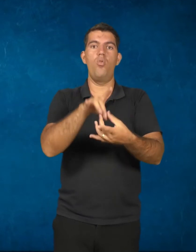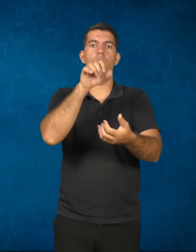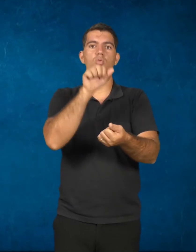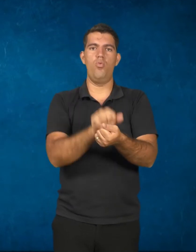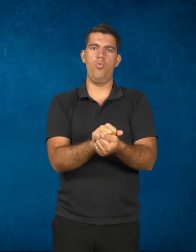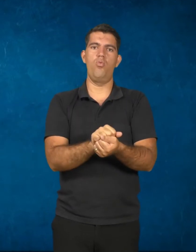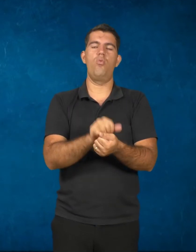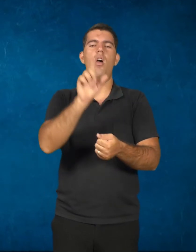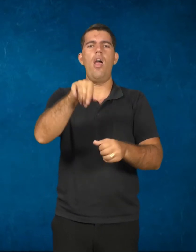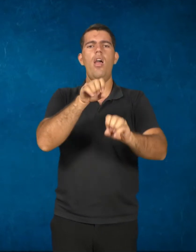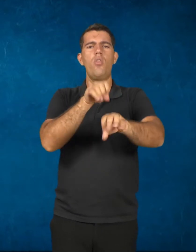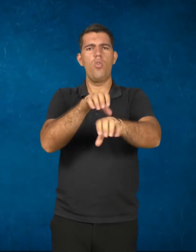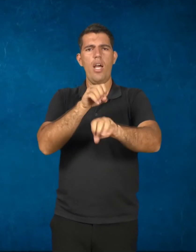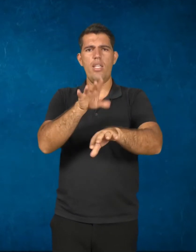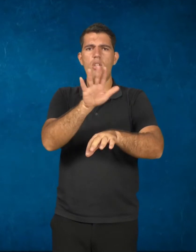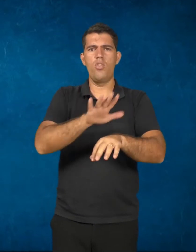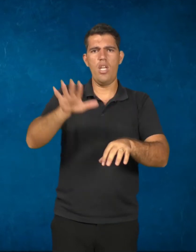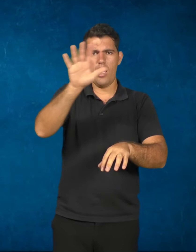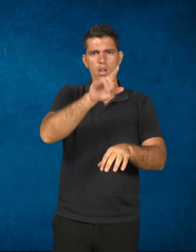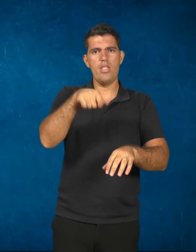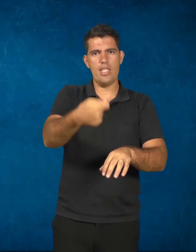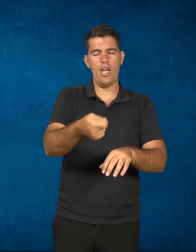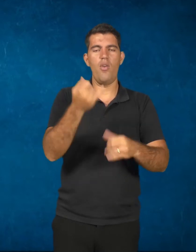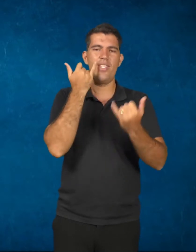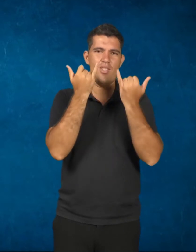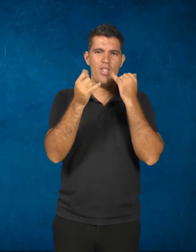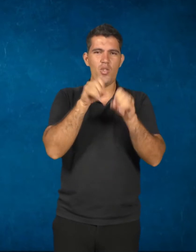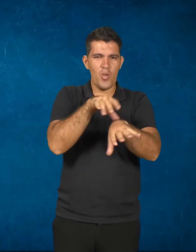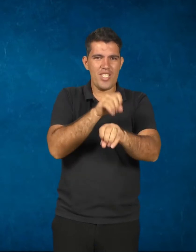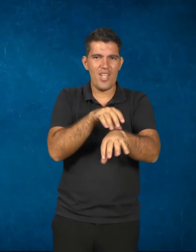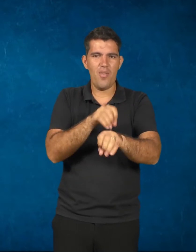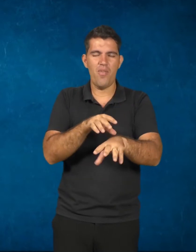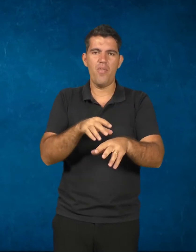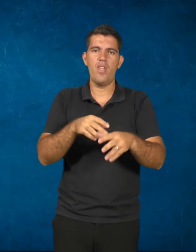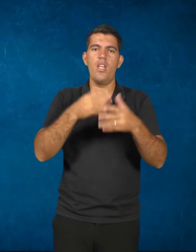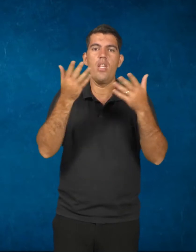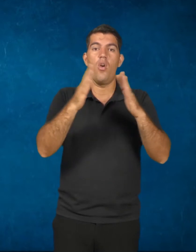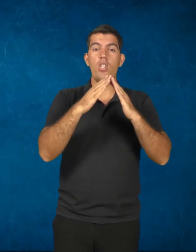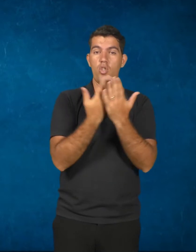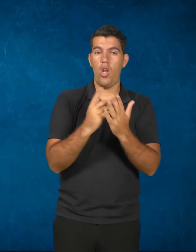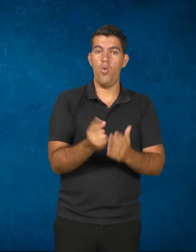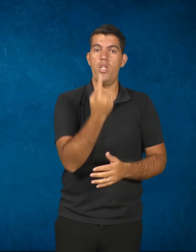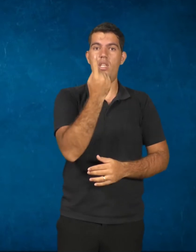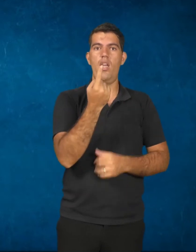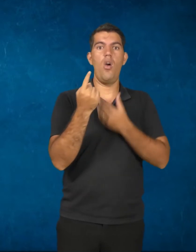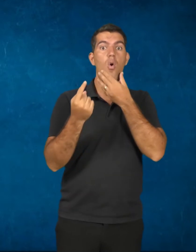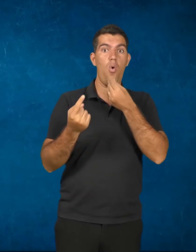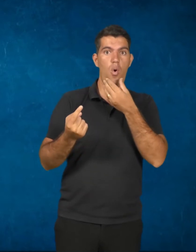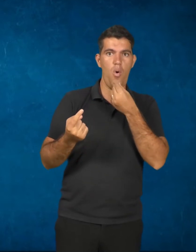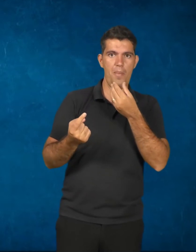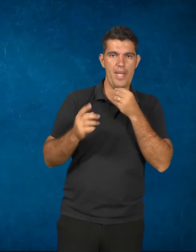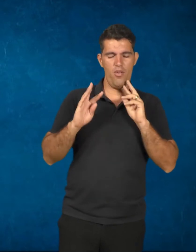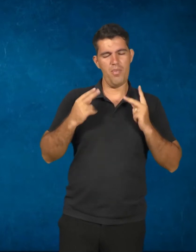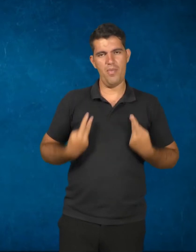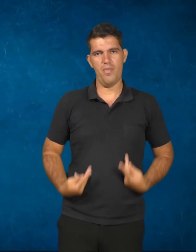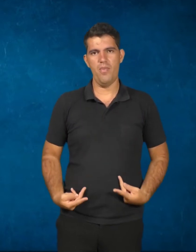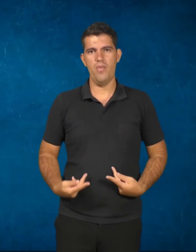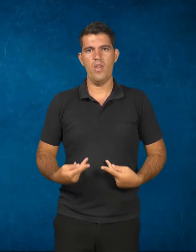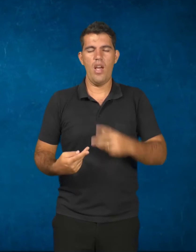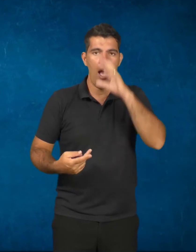geral de instrução. A escola unitária, ela prevê uma formação em que os homens aprendem a produzir,